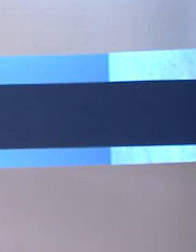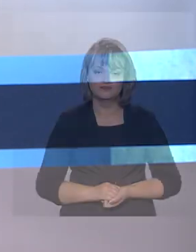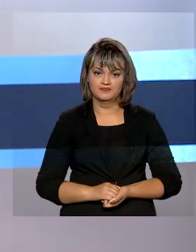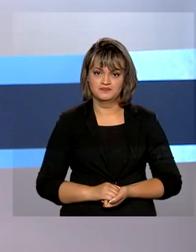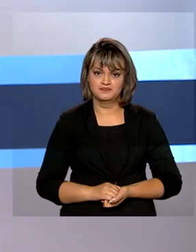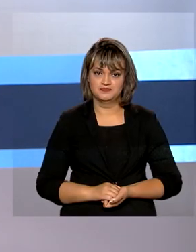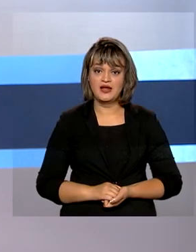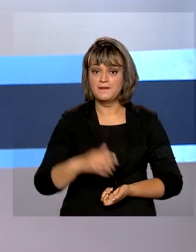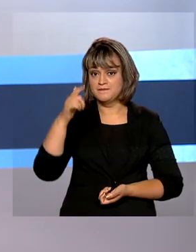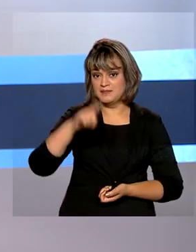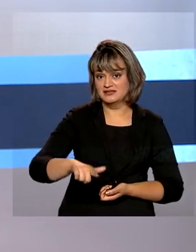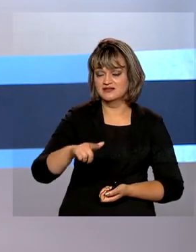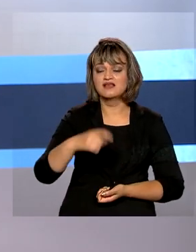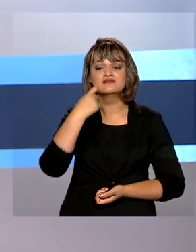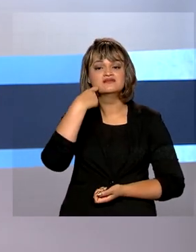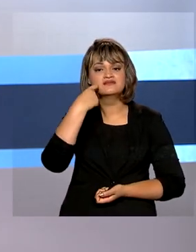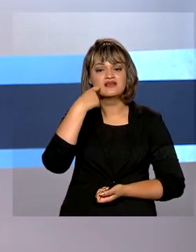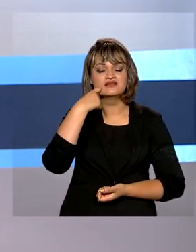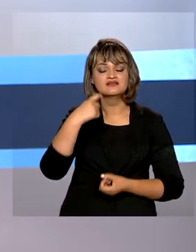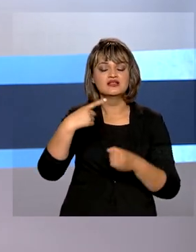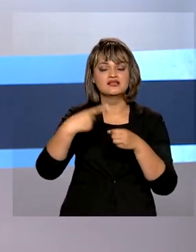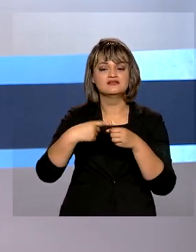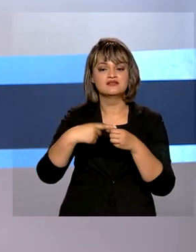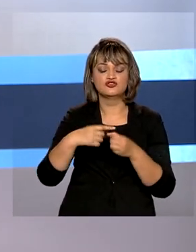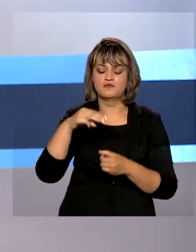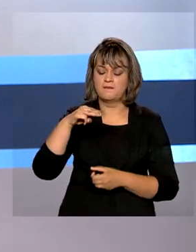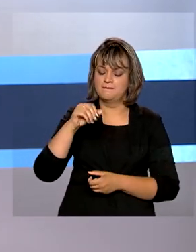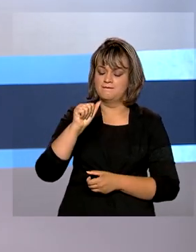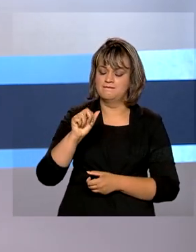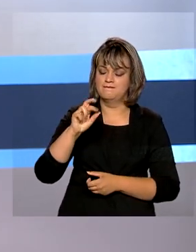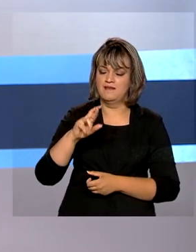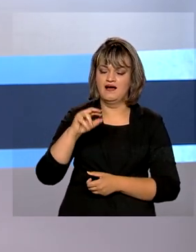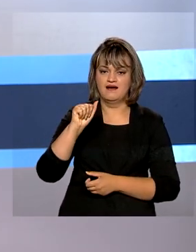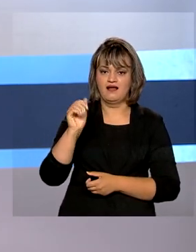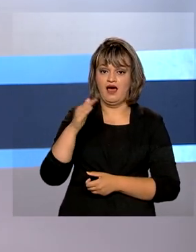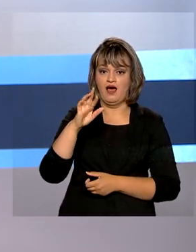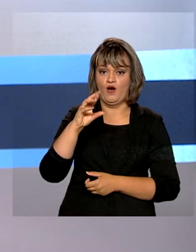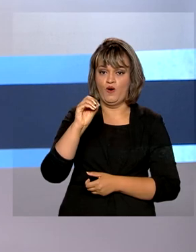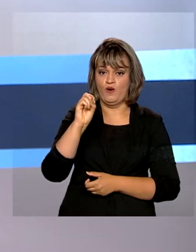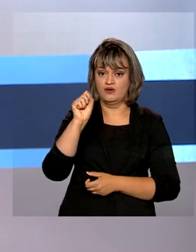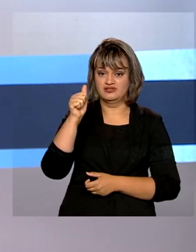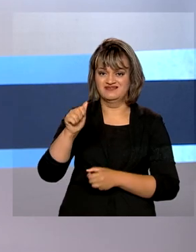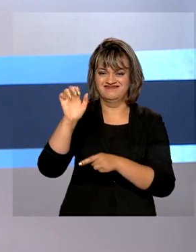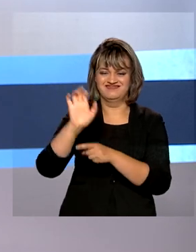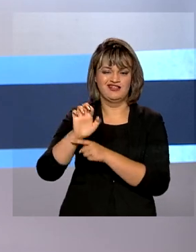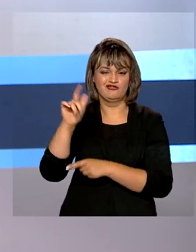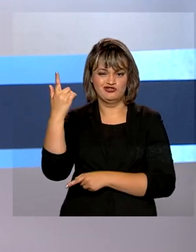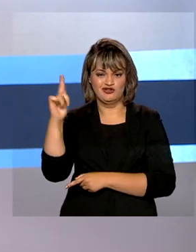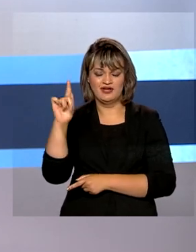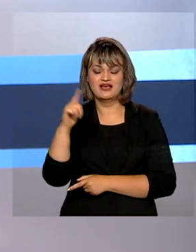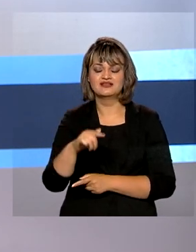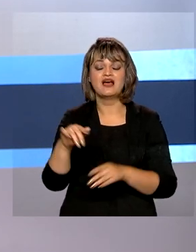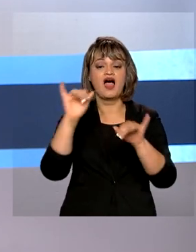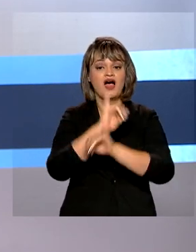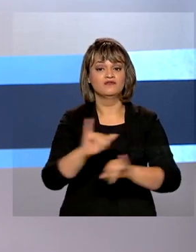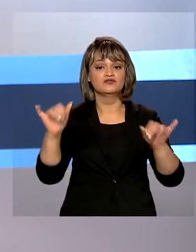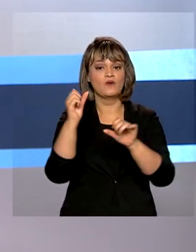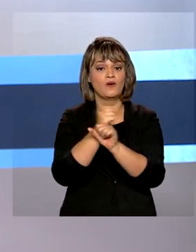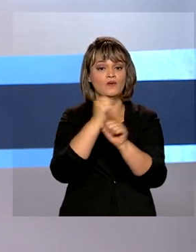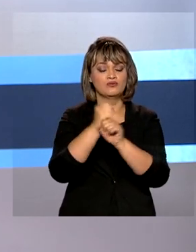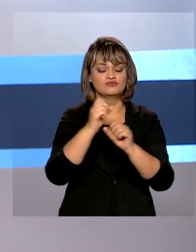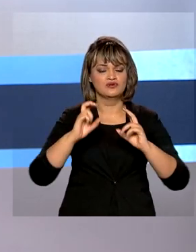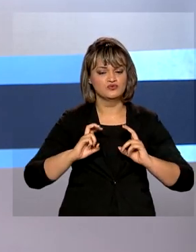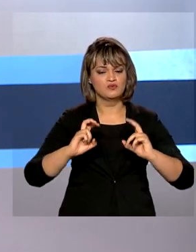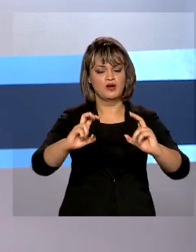Também na sexta, em Mara Rosa, no estado de Goiás, o presidente anunciou a construção da Ferrovia de Integração do Centro-Oeste,